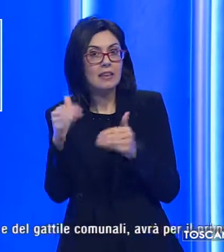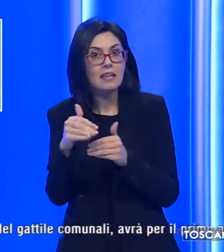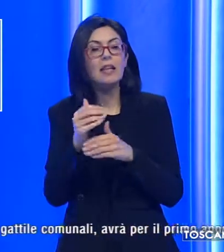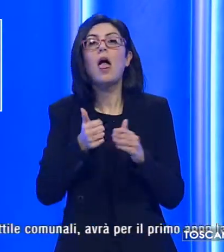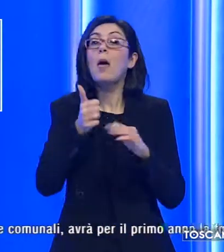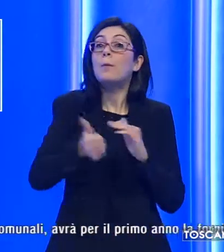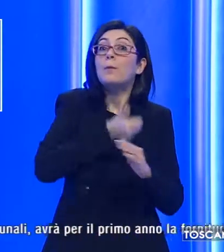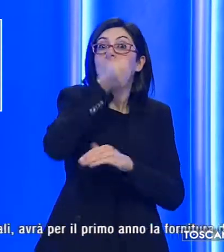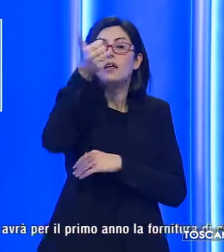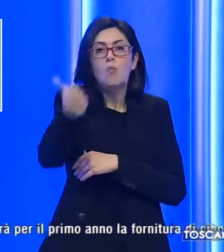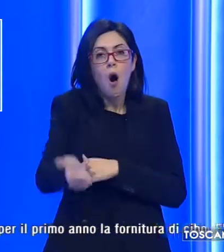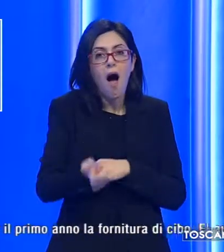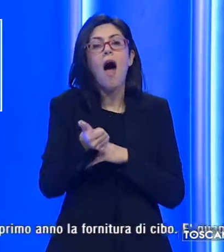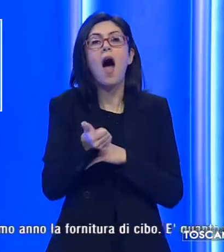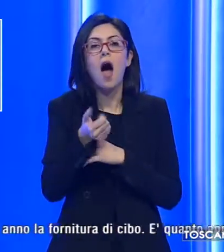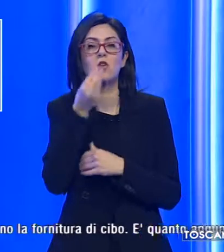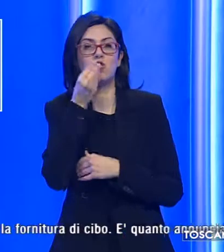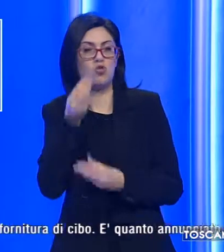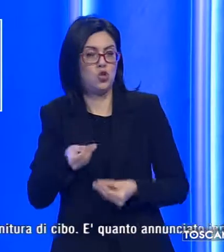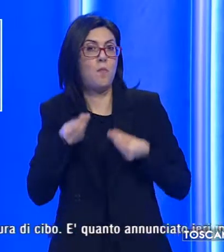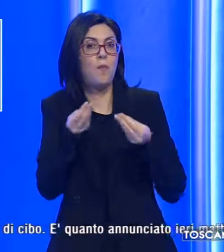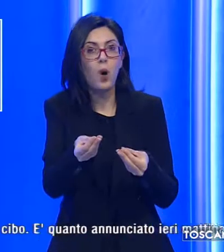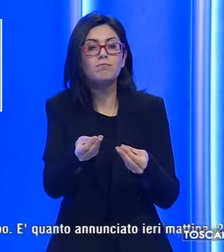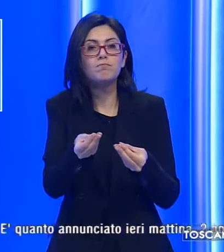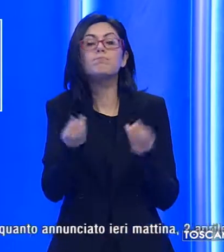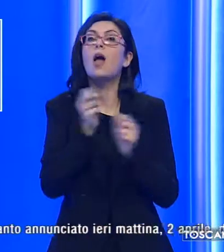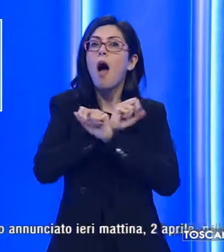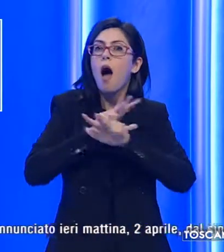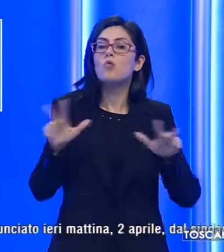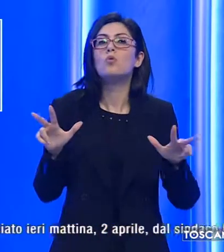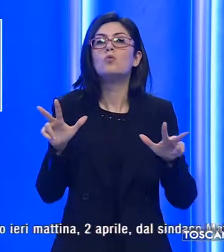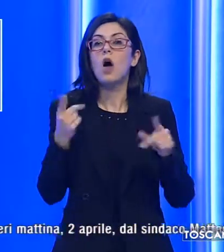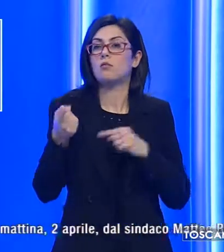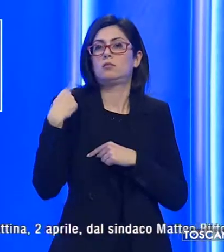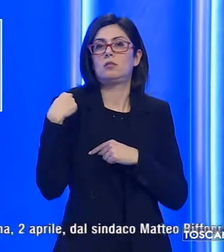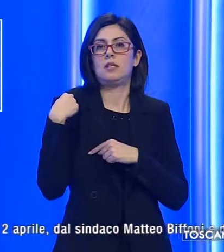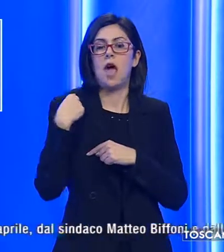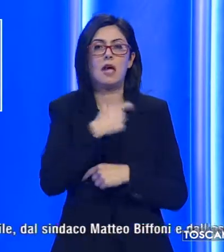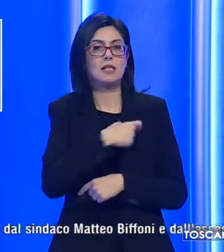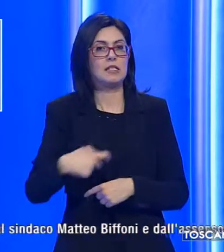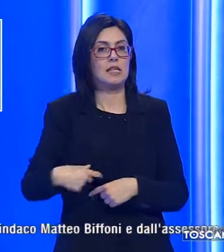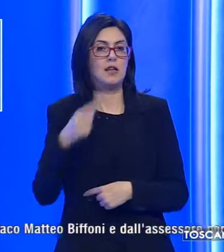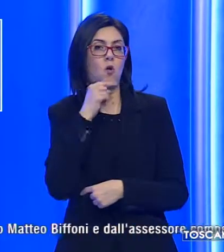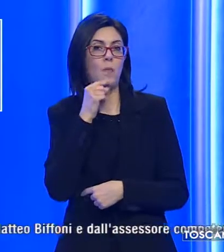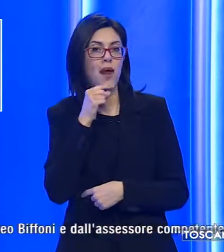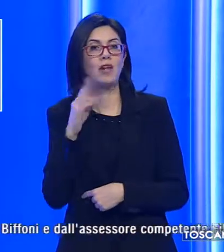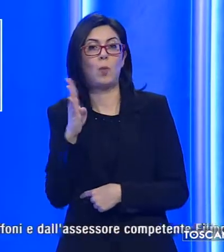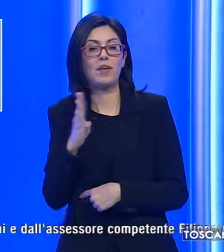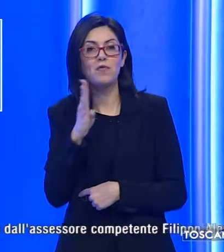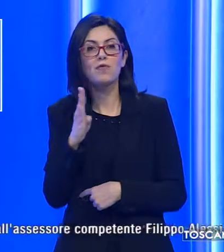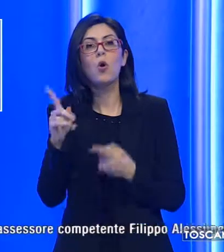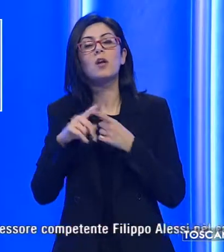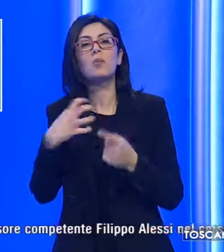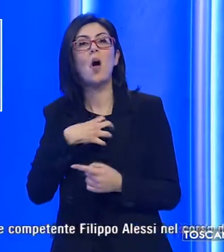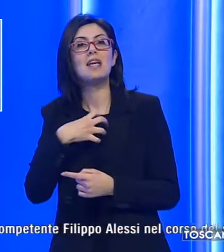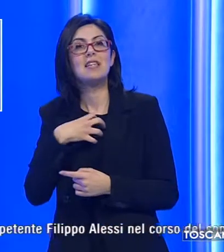anno la fornitura di cibo. Ad annunciarlo ieri il sindaco di Prato Matteo Biffoni e l